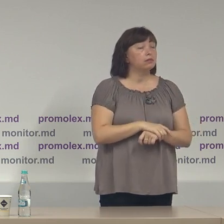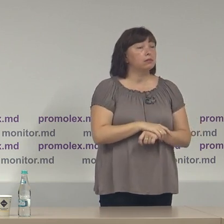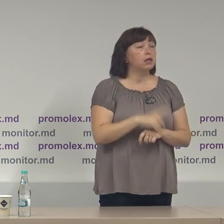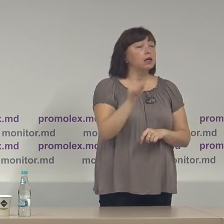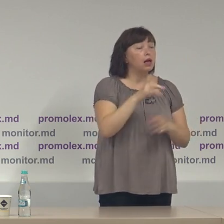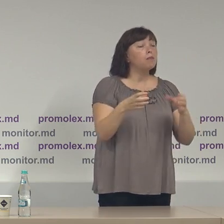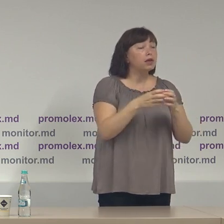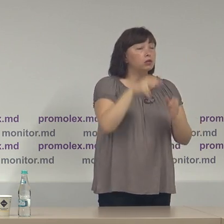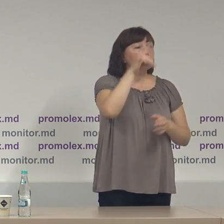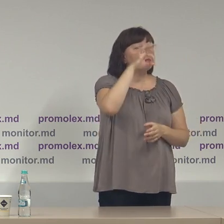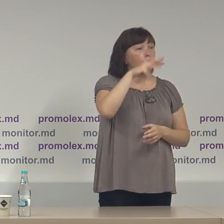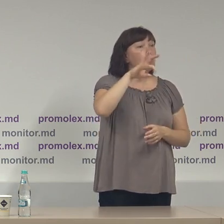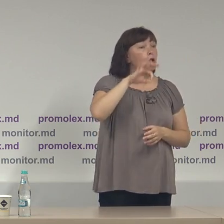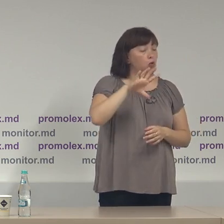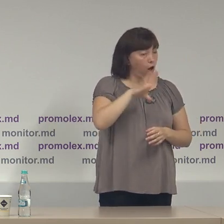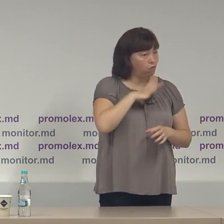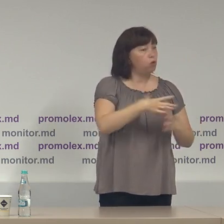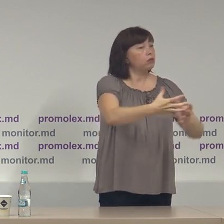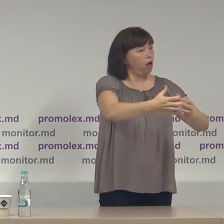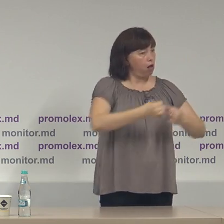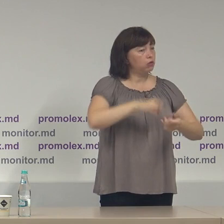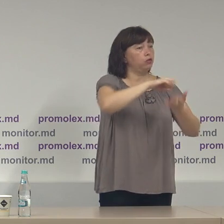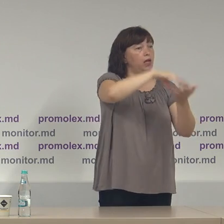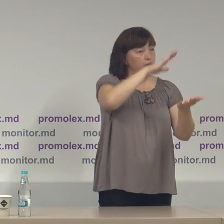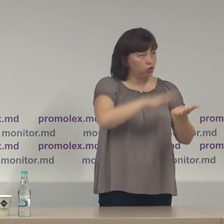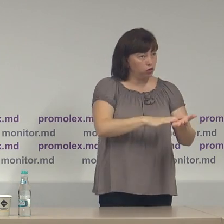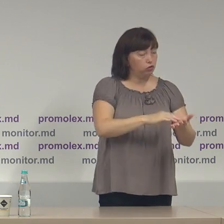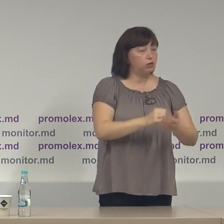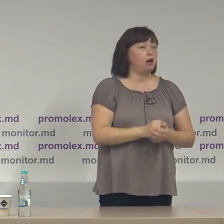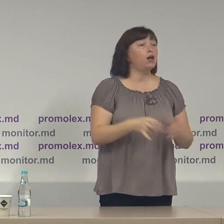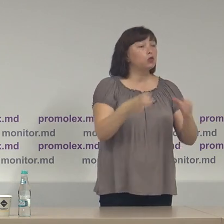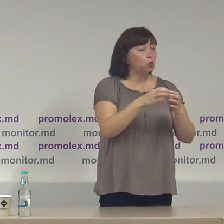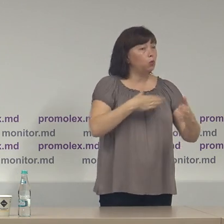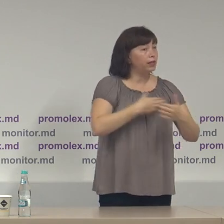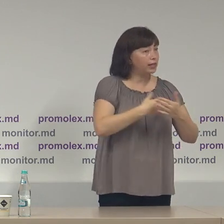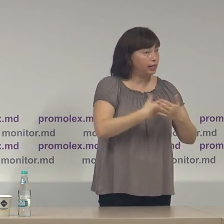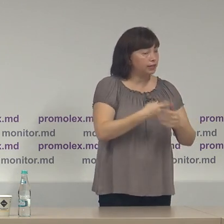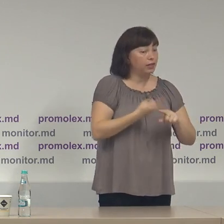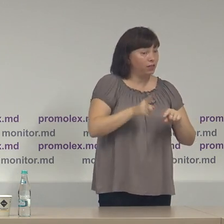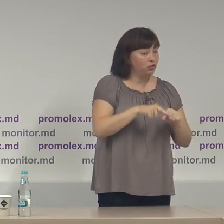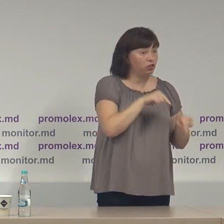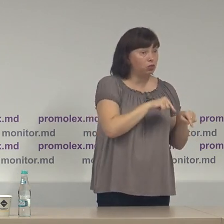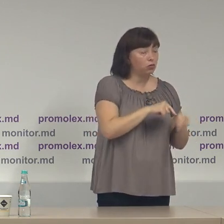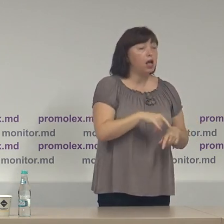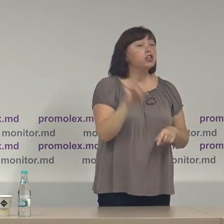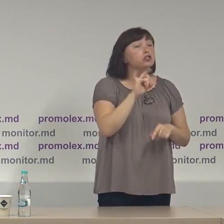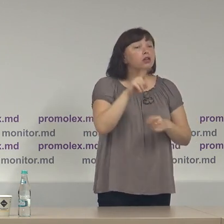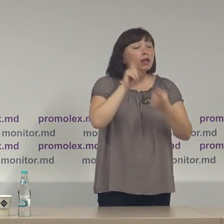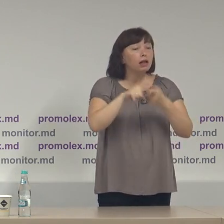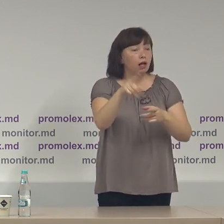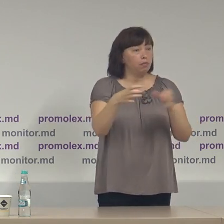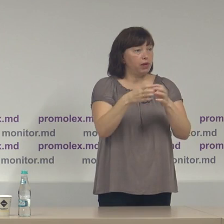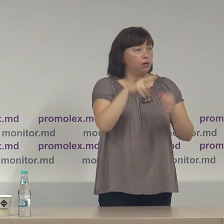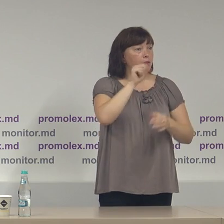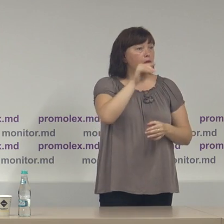Partidul ProMoldova a fost acceptat și a fost înregistrat grupul de inițiativă acestea în ceea ce privește Partidul Pace